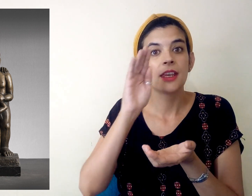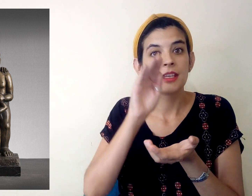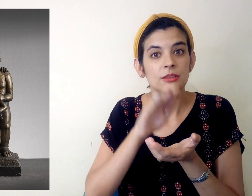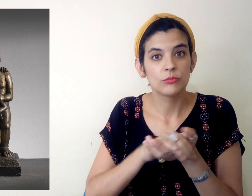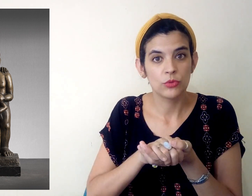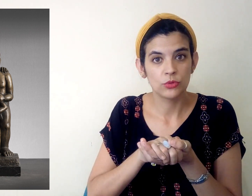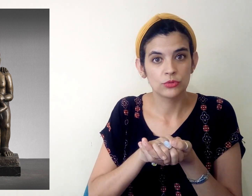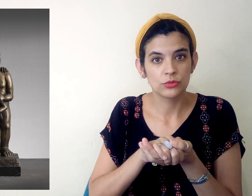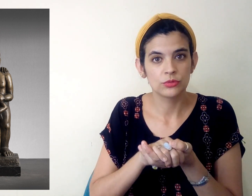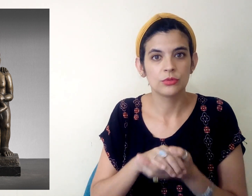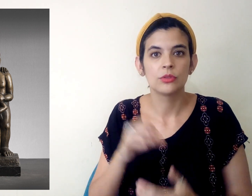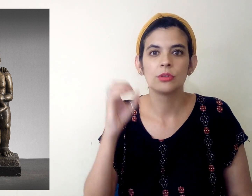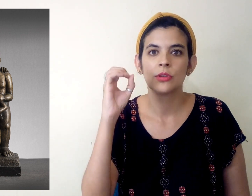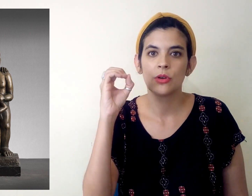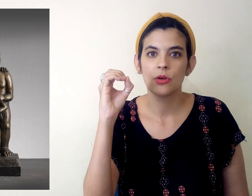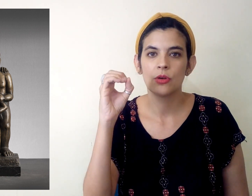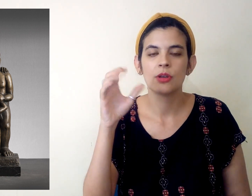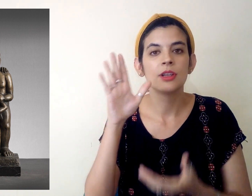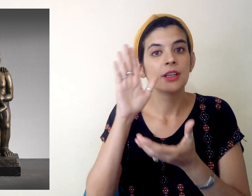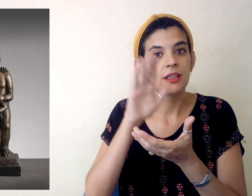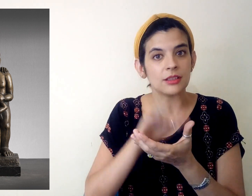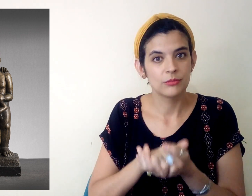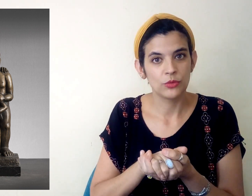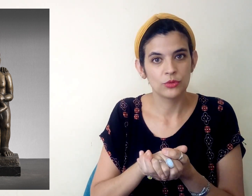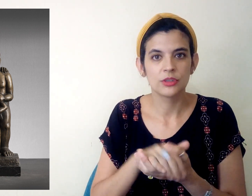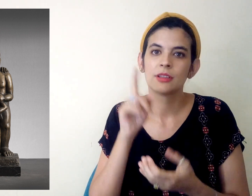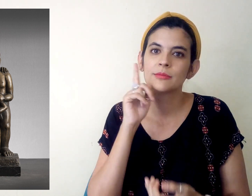Esposo o esposa.